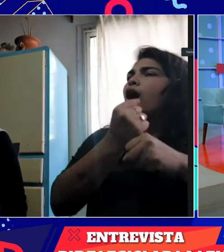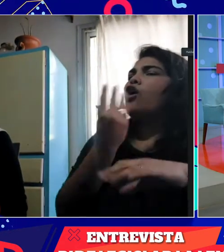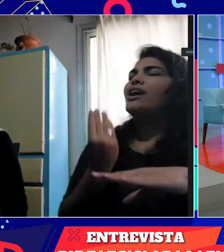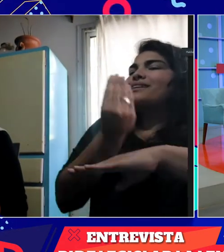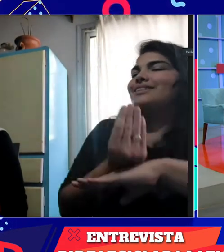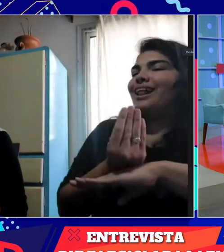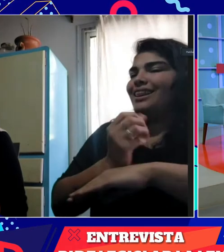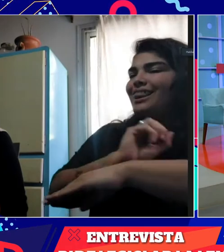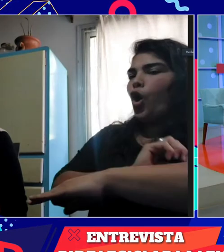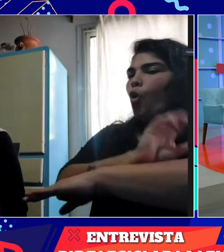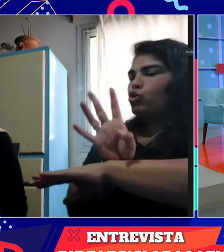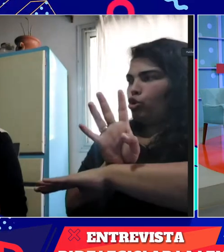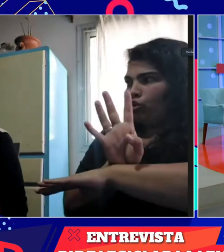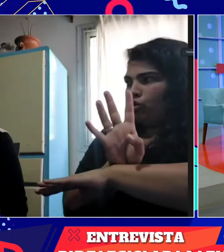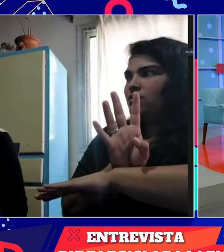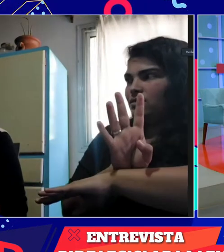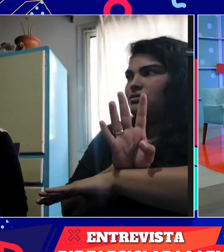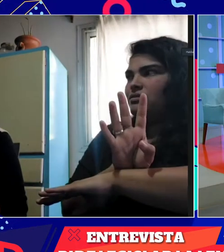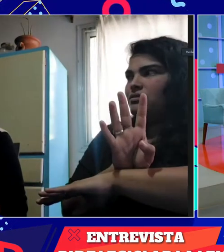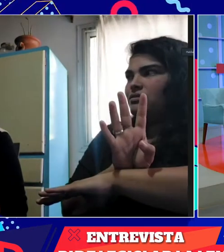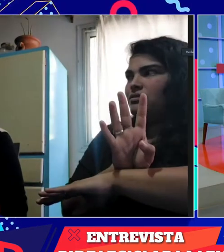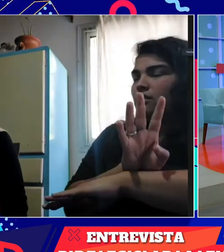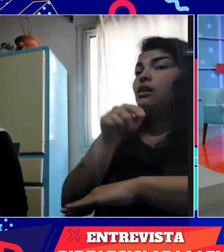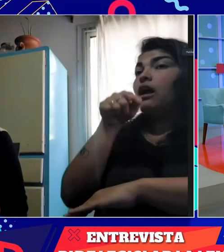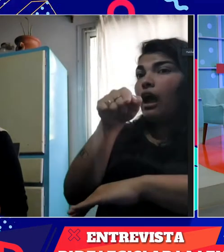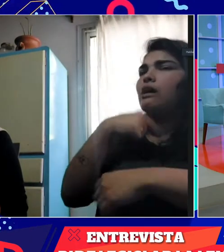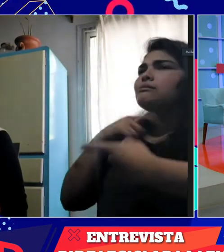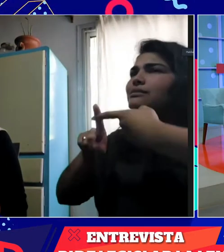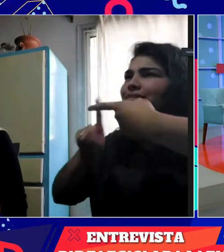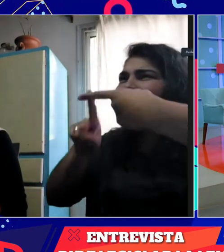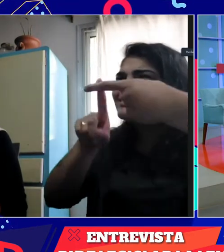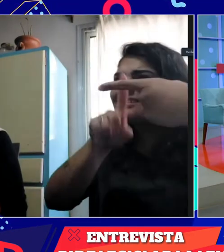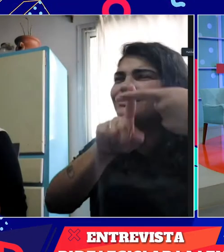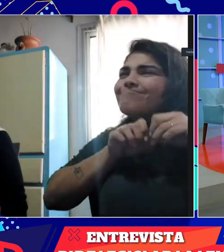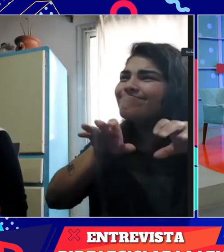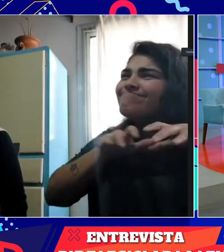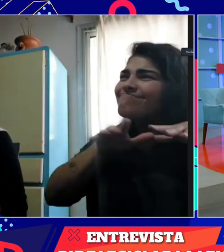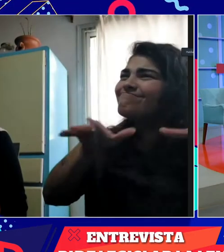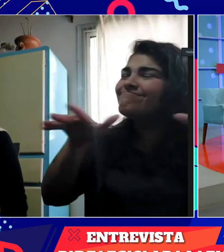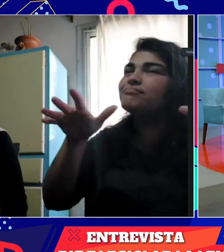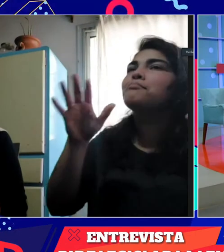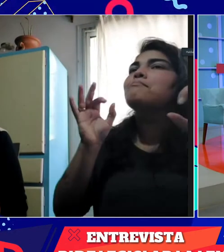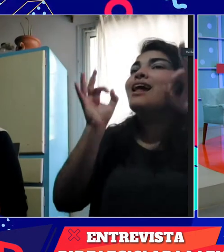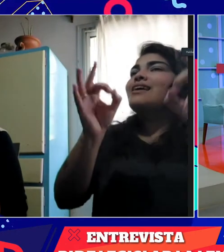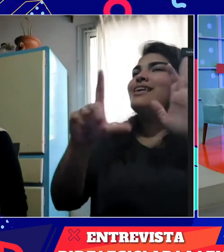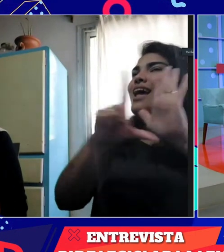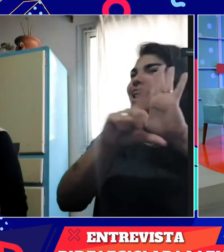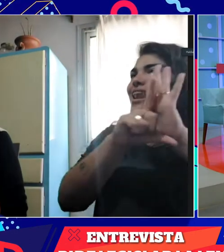Ahí trabajo representando la región de Cuyo. Y estamos en contacto permanente a nivel